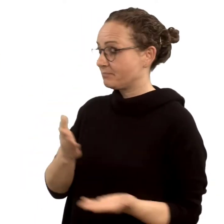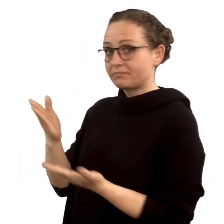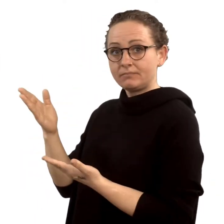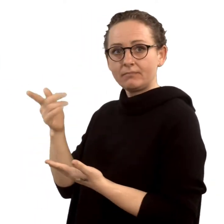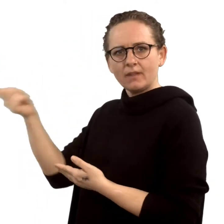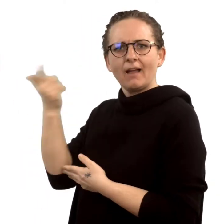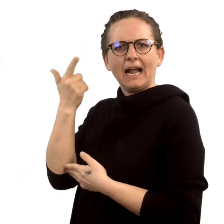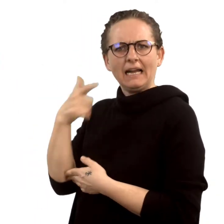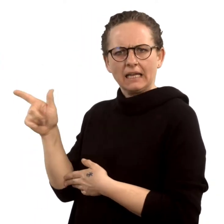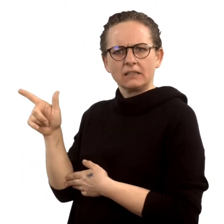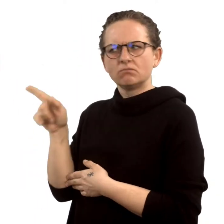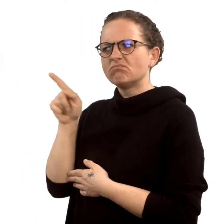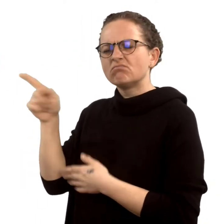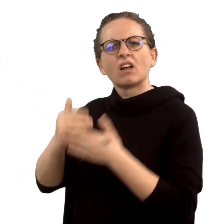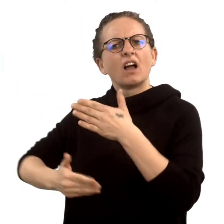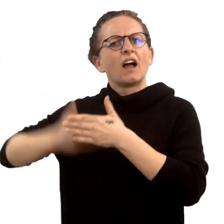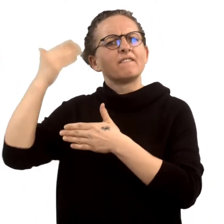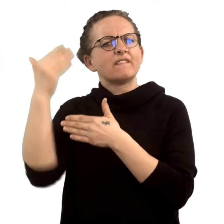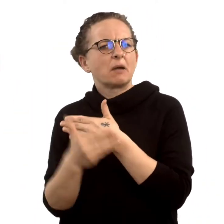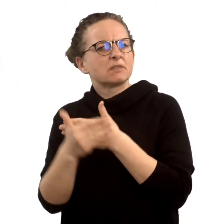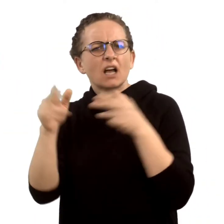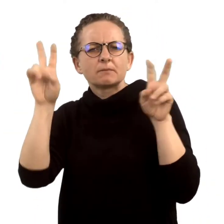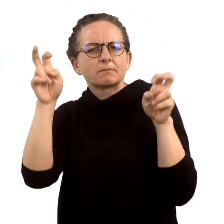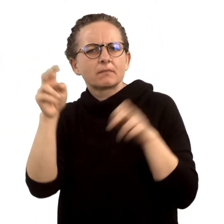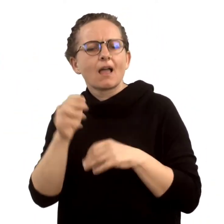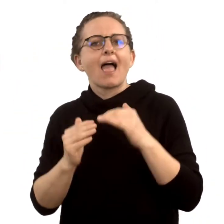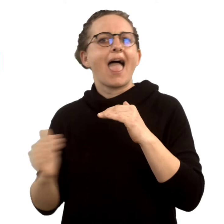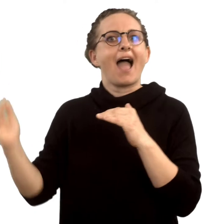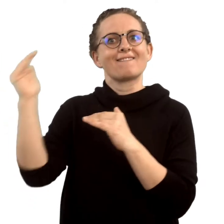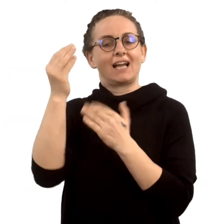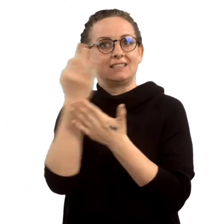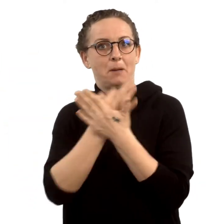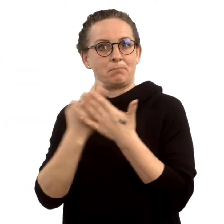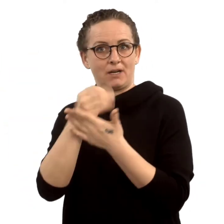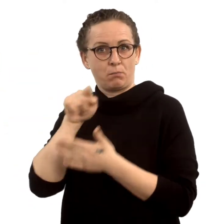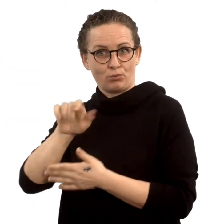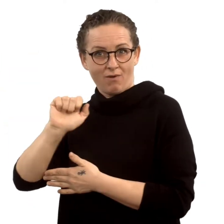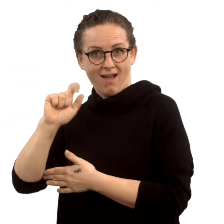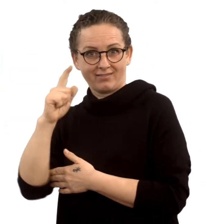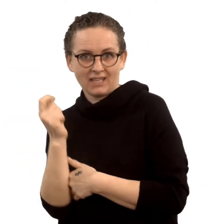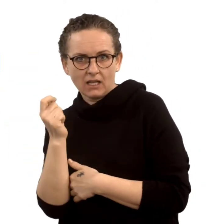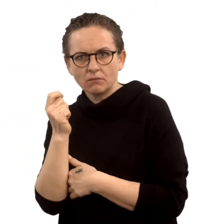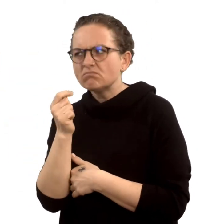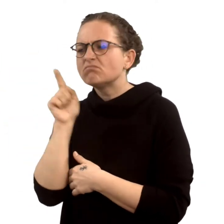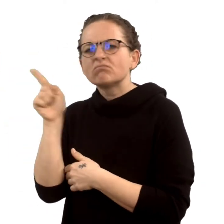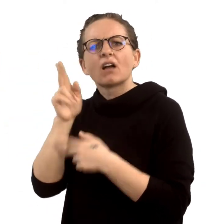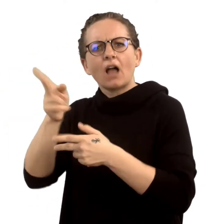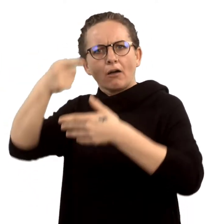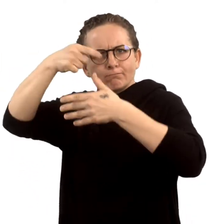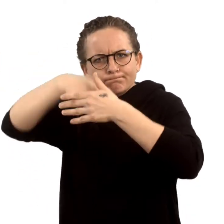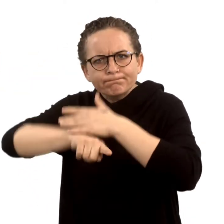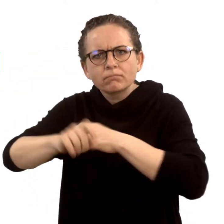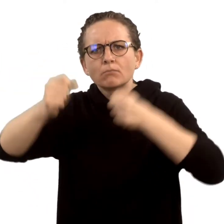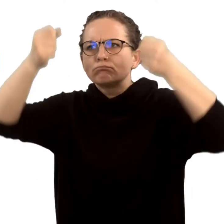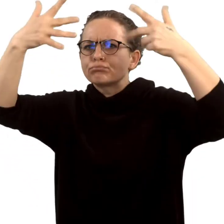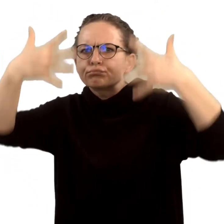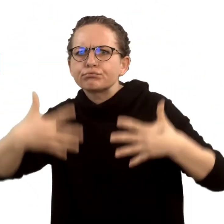einzelne Kurse, Lehrgänge und Schulungen, die in österreichischer Gebärdensprache durchgeführt werden, zum Beispiel